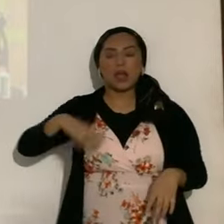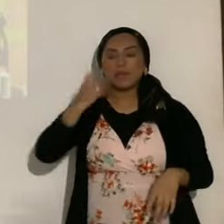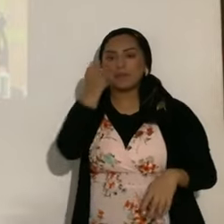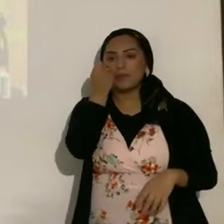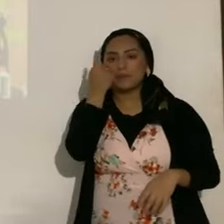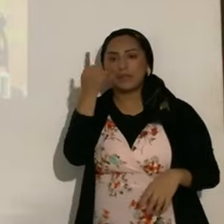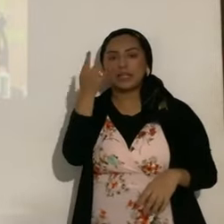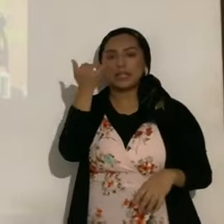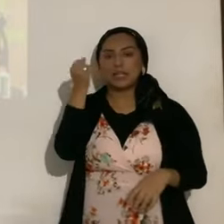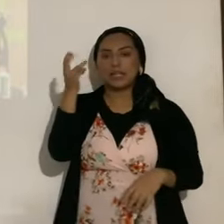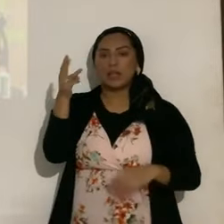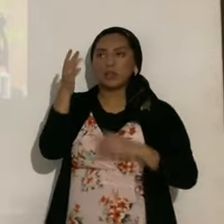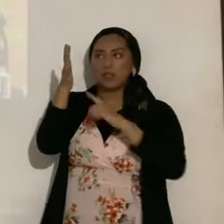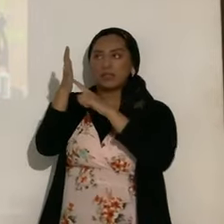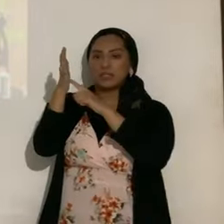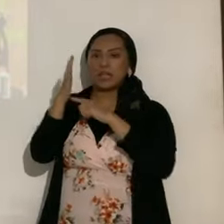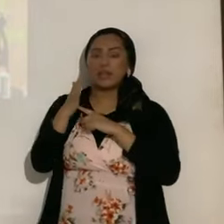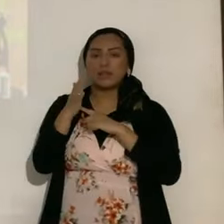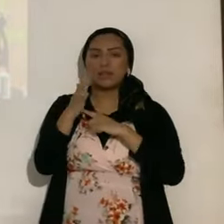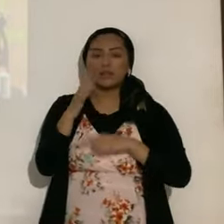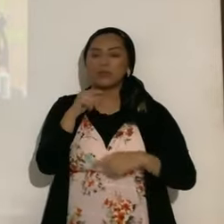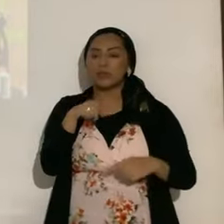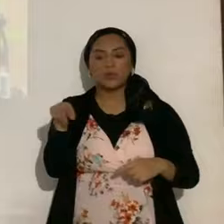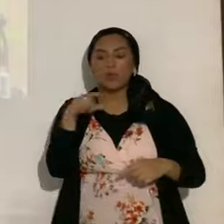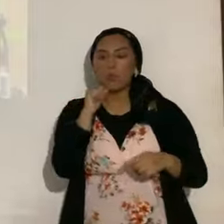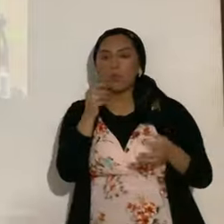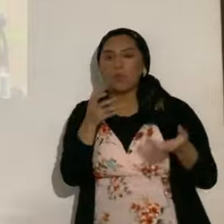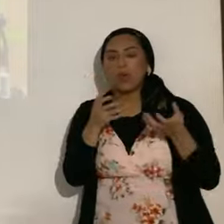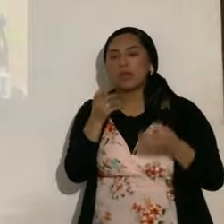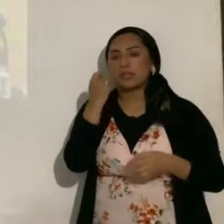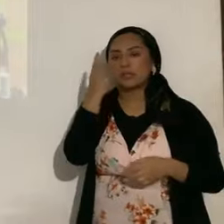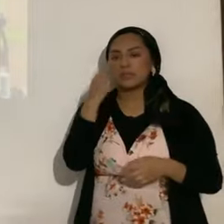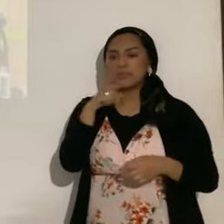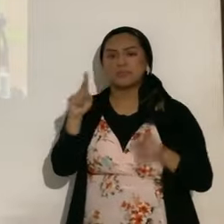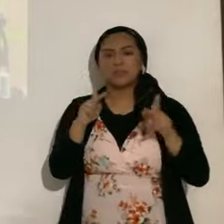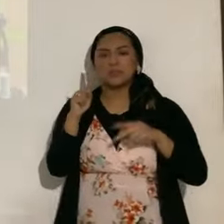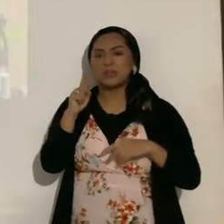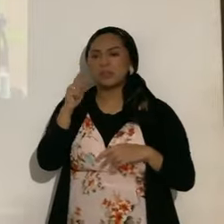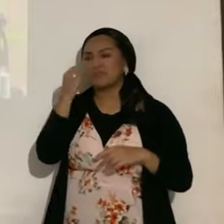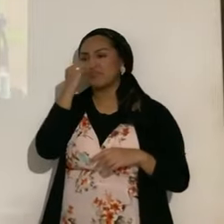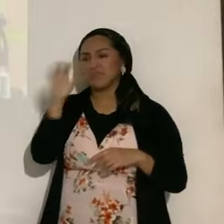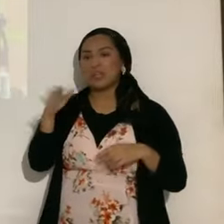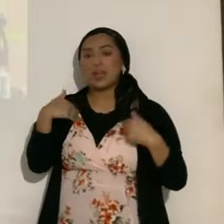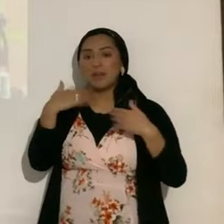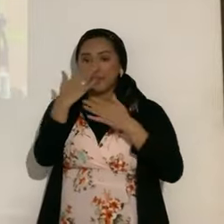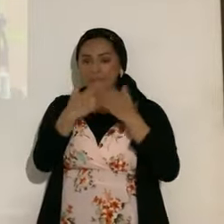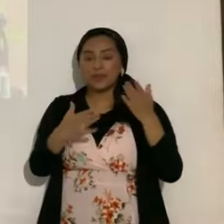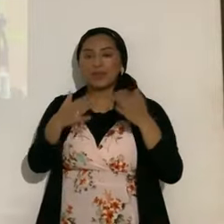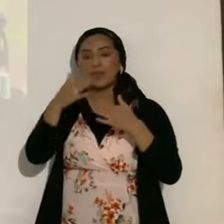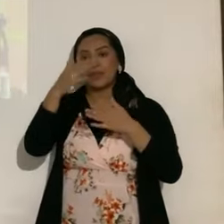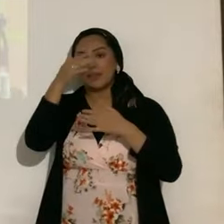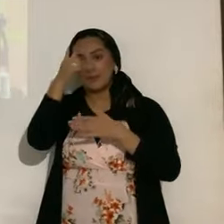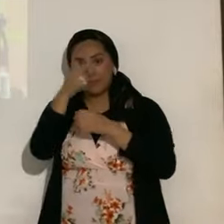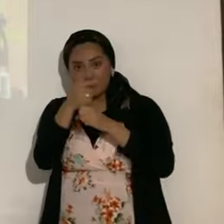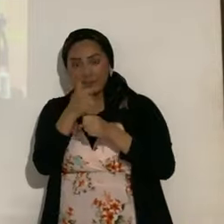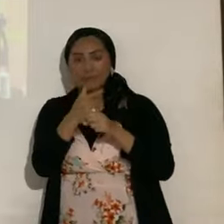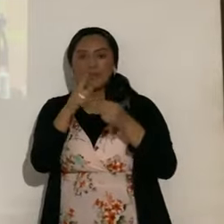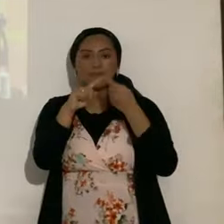Yahshua, no las ha querido entender ni le interesa nada. Ha habido, hermanos, hermanas, amigos, amigas, en todos estos